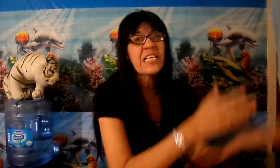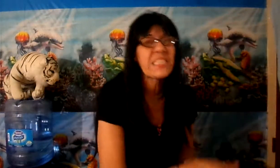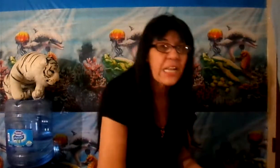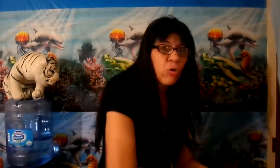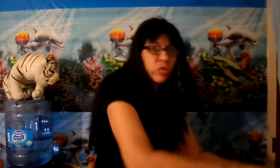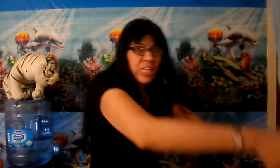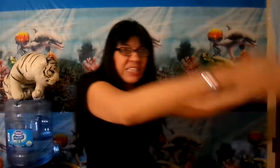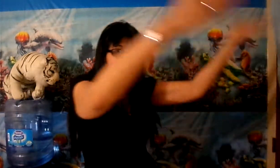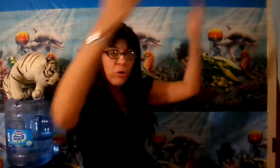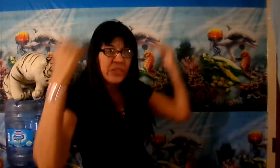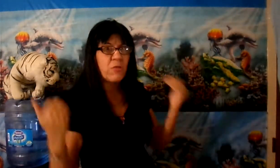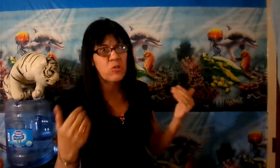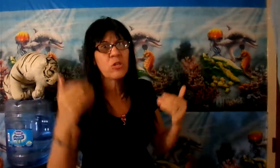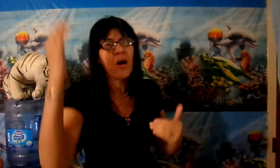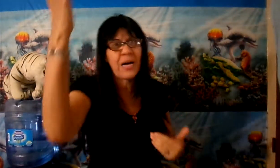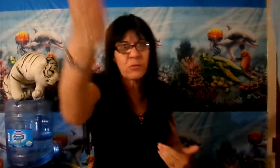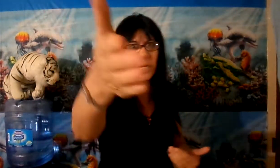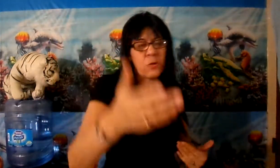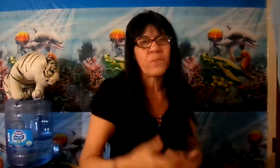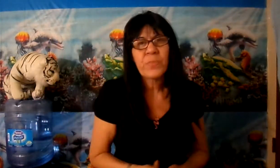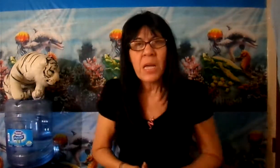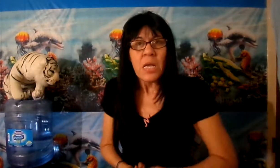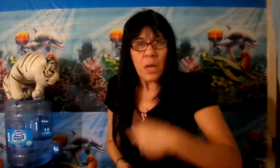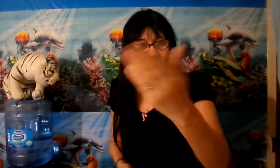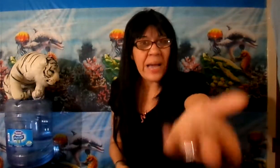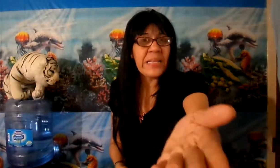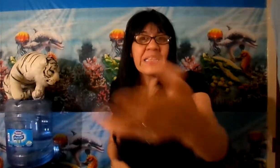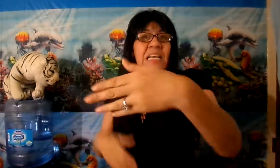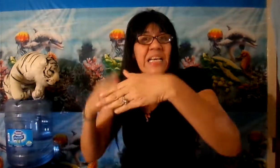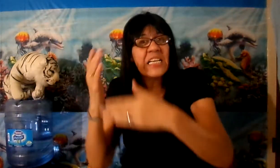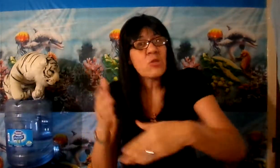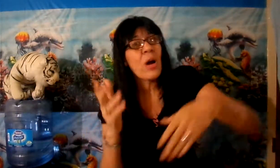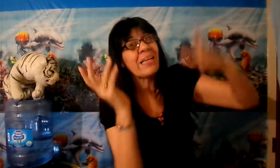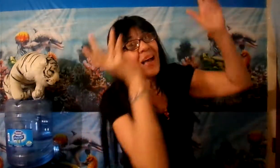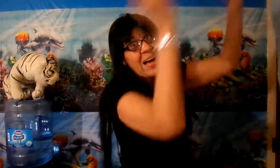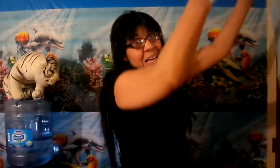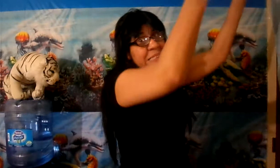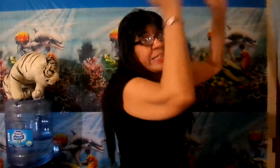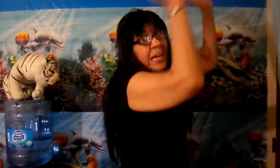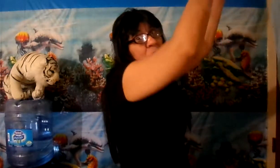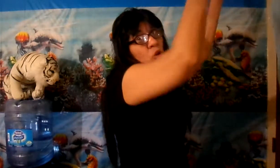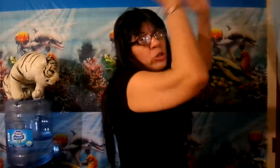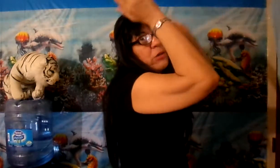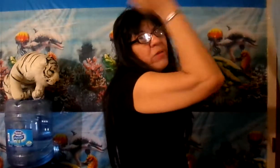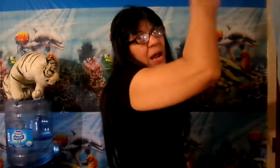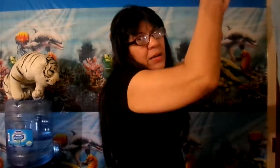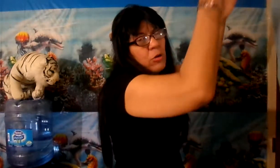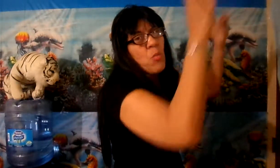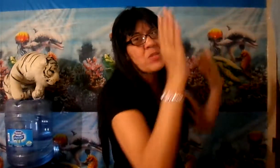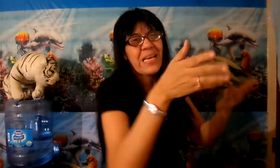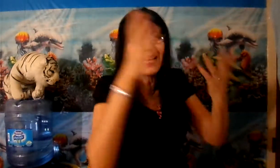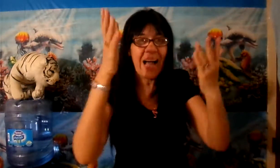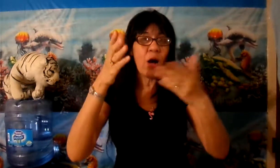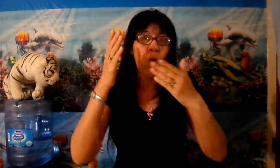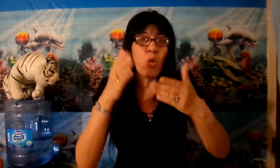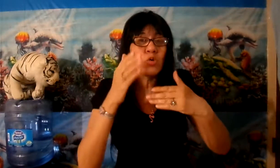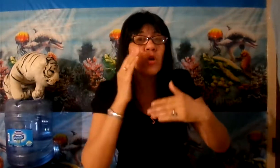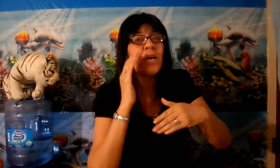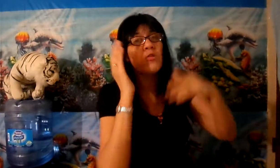dice que le contesta a los Estados Unidos a Donatron. Imagínate que eso es allá dentro de Irak. ¿Cómo será uno yéndose